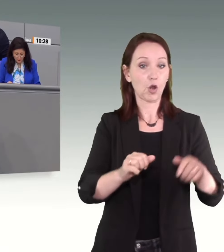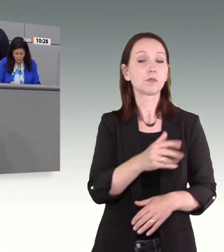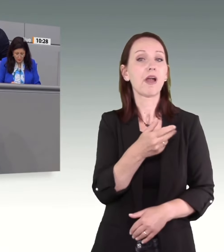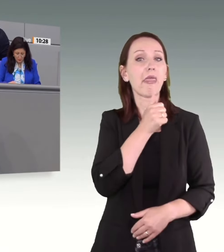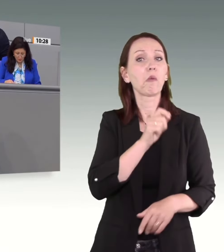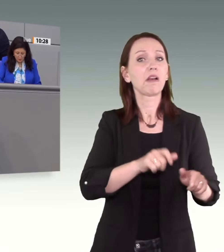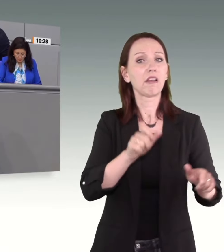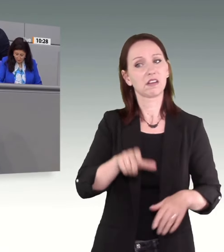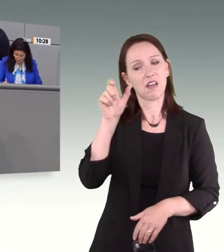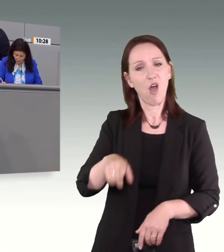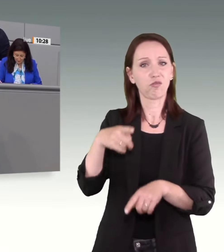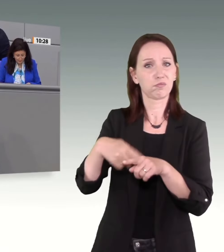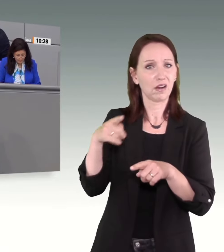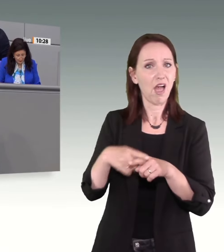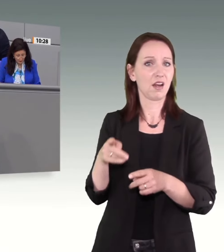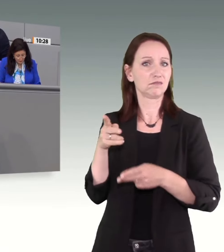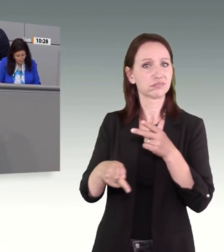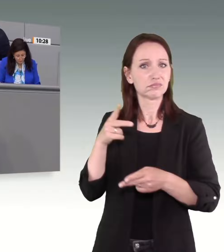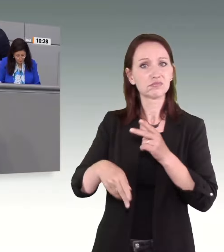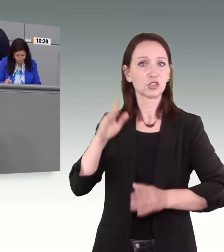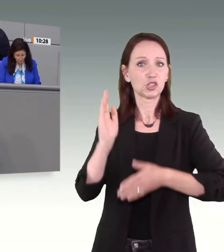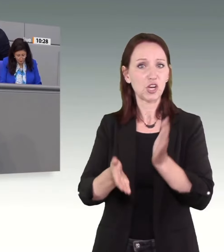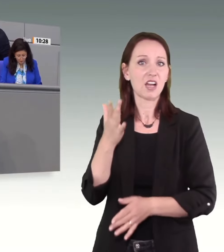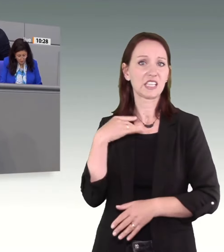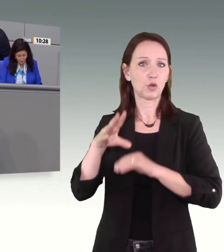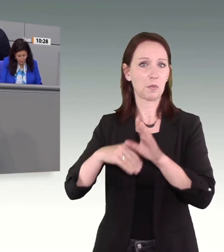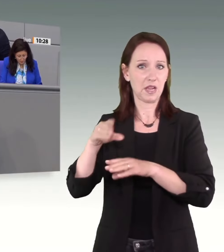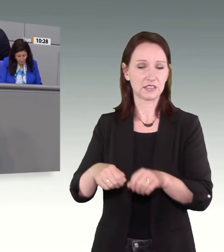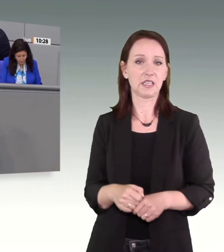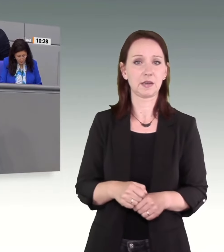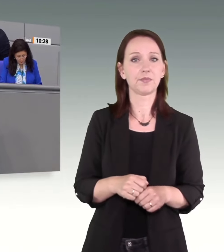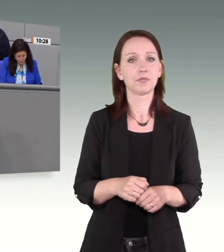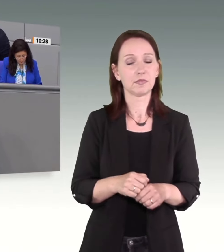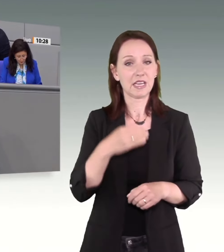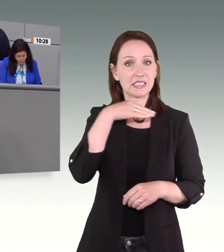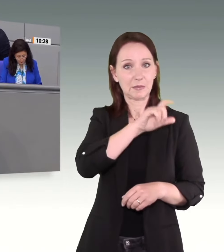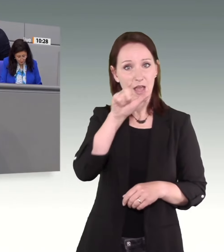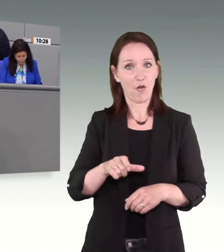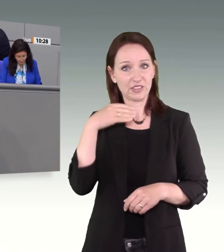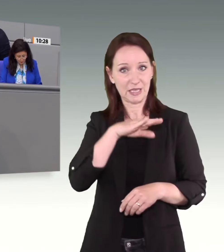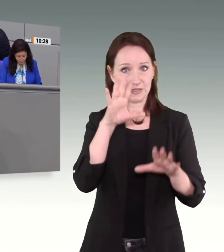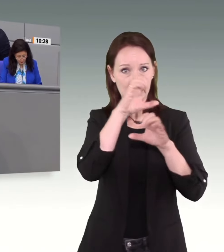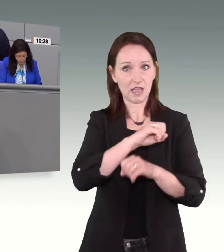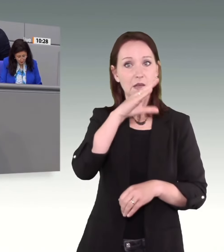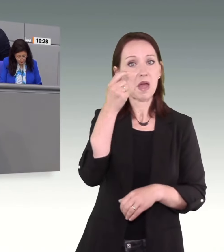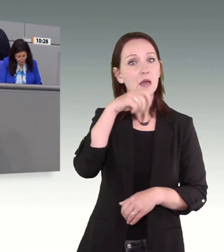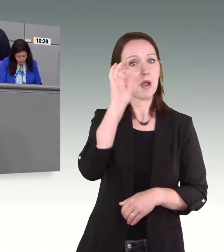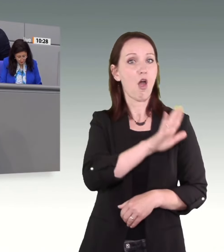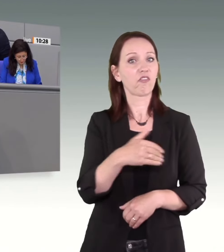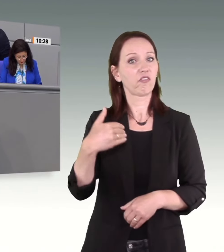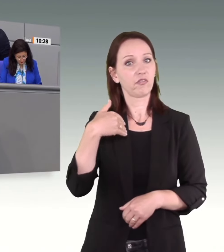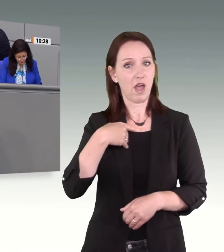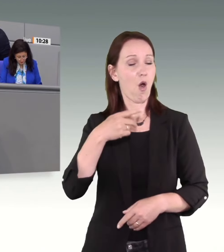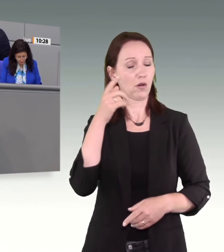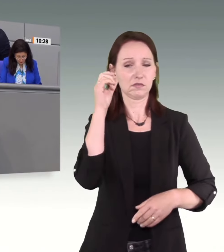In der Nacht zu Sonntag soll ein Mann in Berlin seine Ehefrau erschlagen haben. Am Sonntagnachmittag hat ein Mann in der Nähe von Nürnberg drei